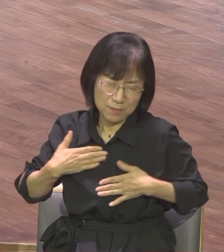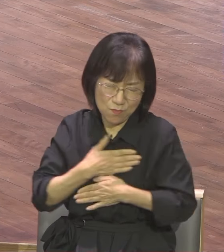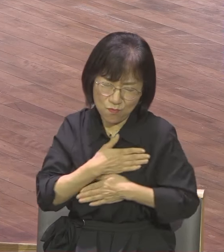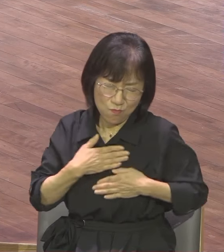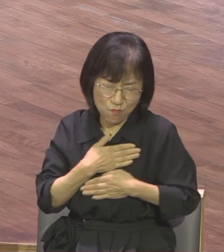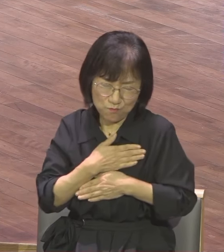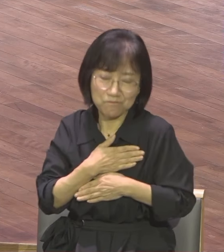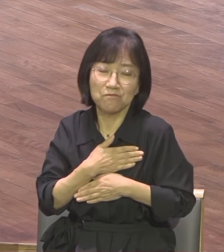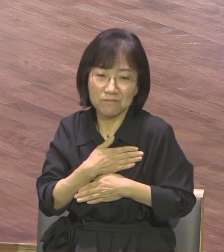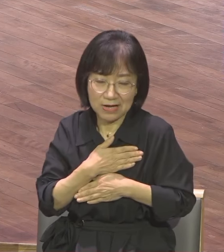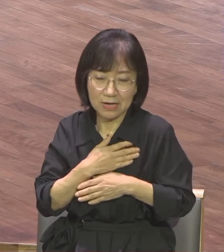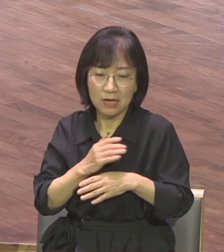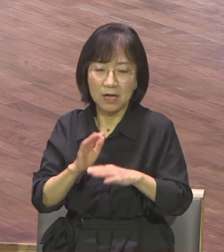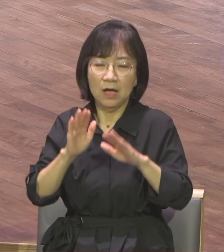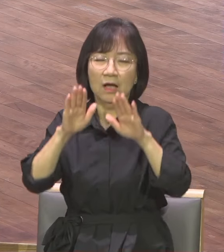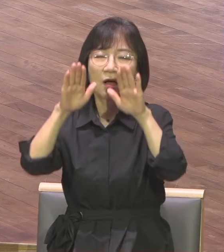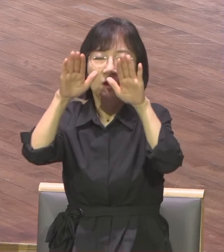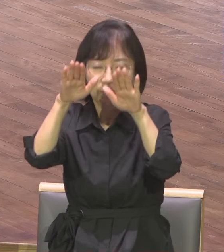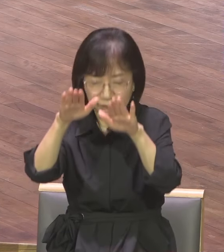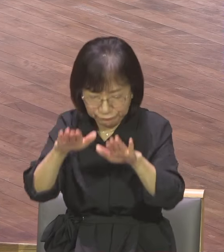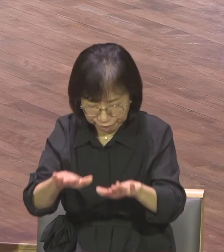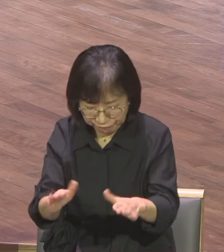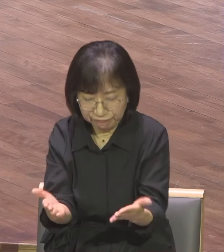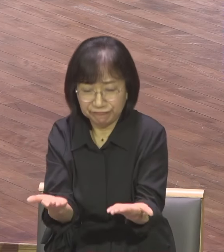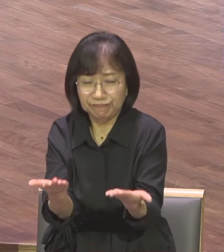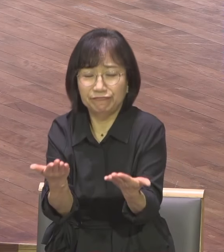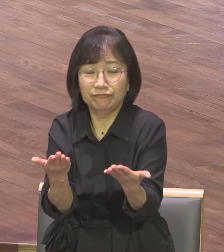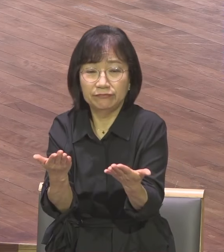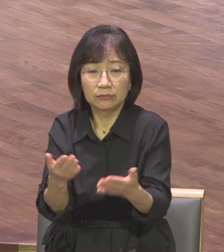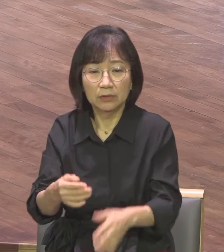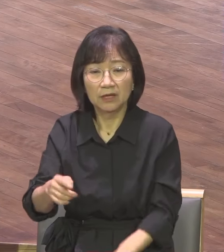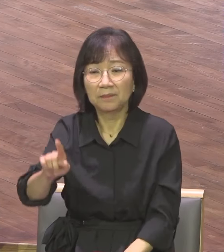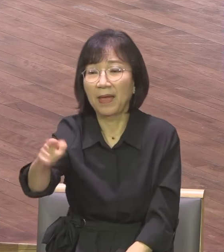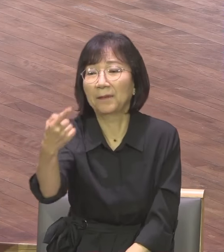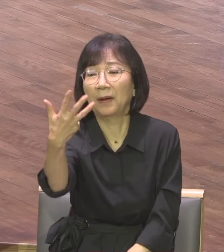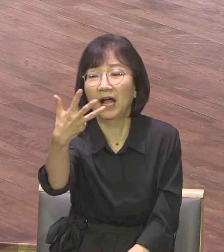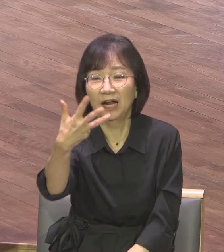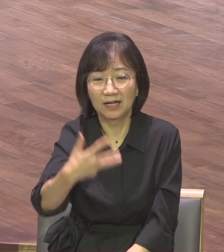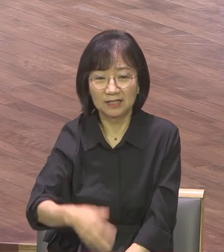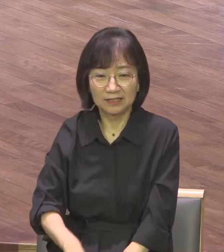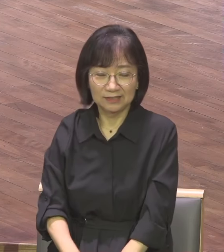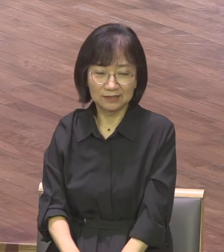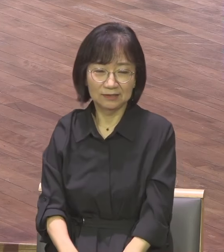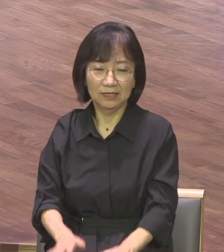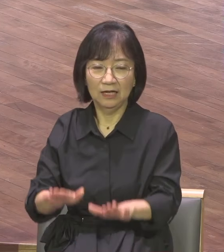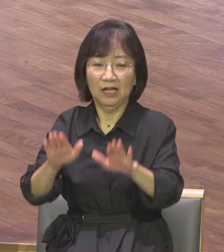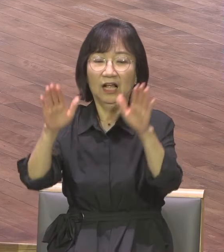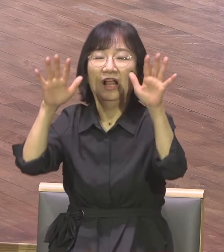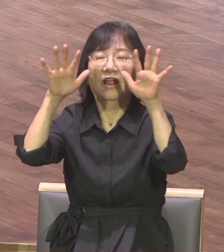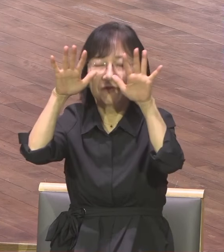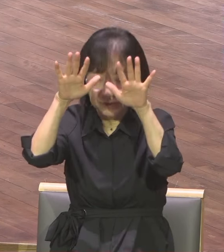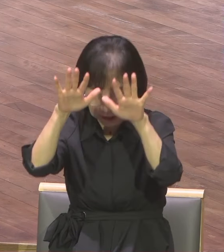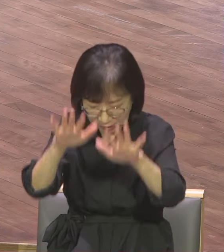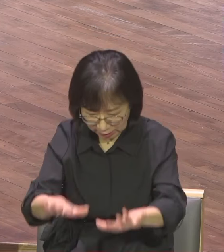그들의 정성 우리보다 뛰어납니까 아무리 아무리 애써도 제로 상태예요